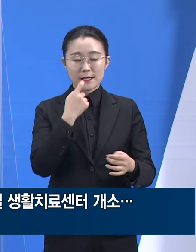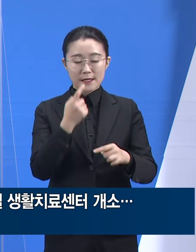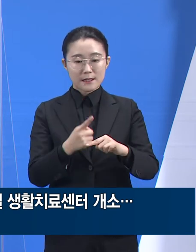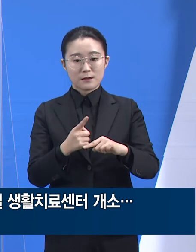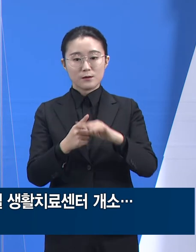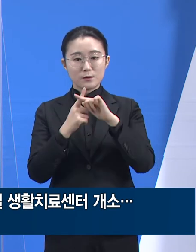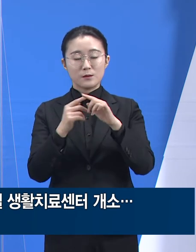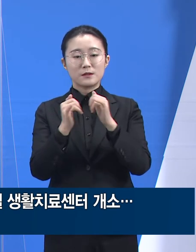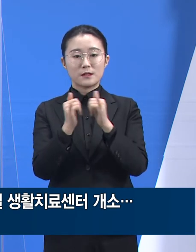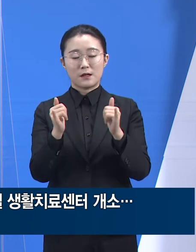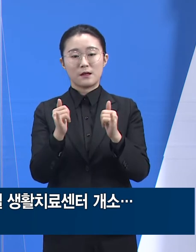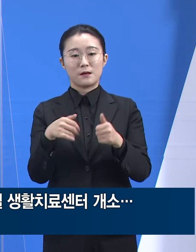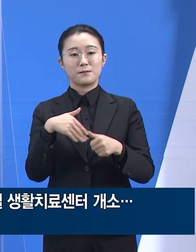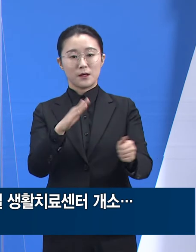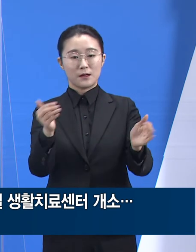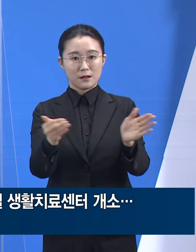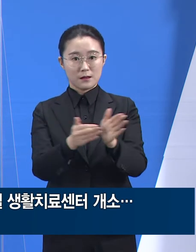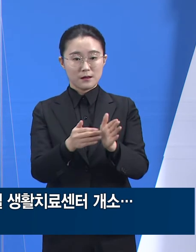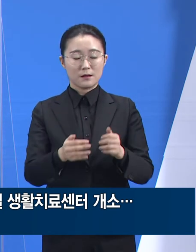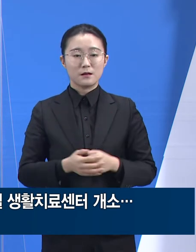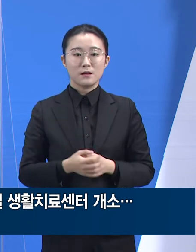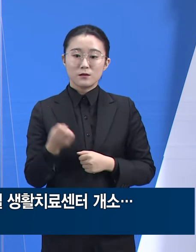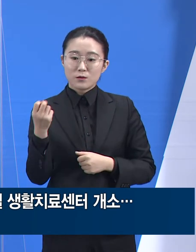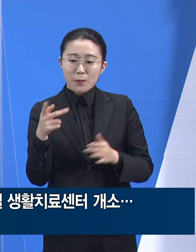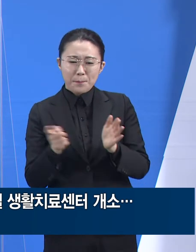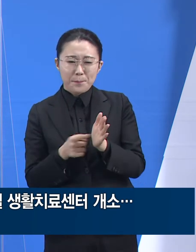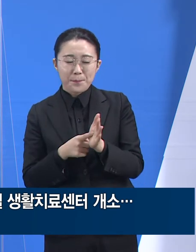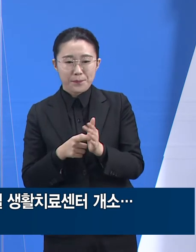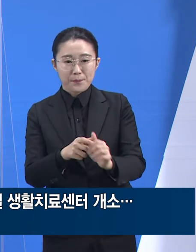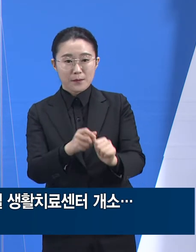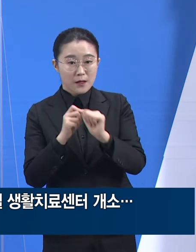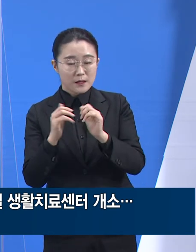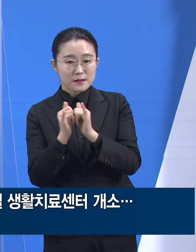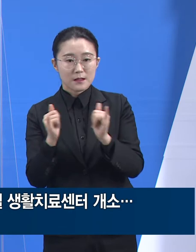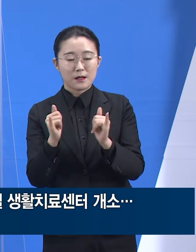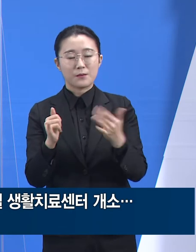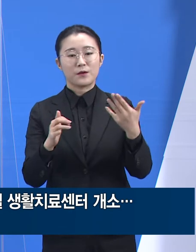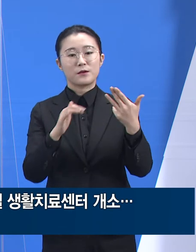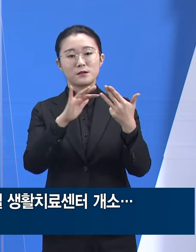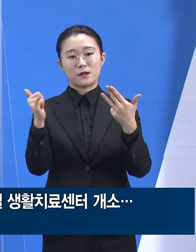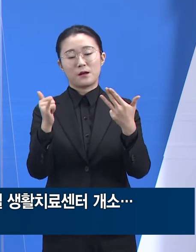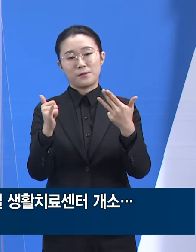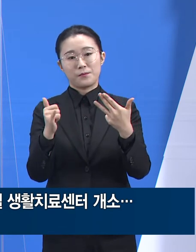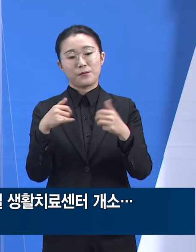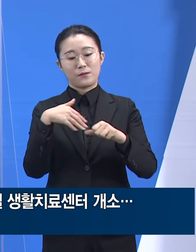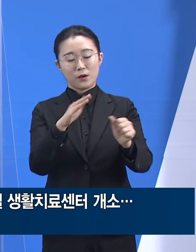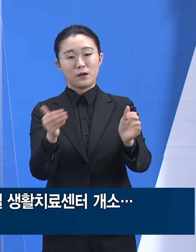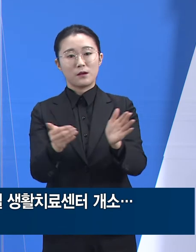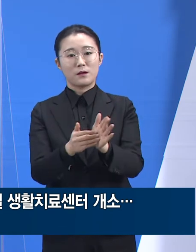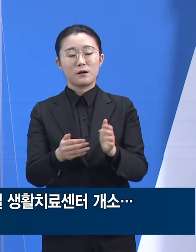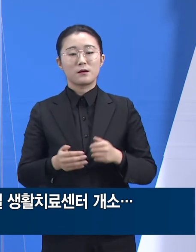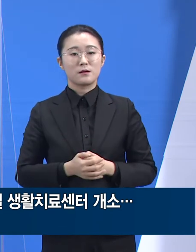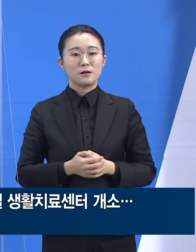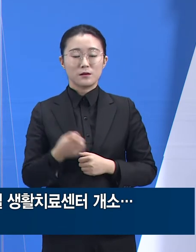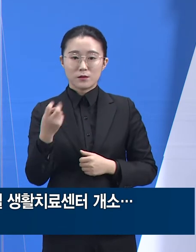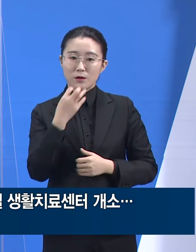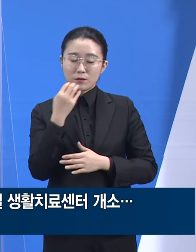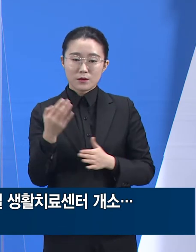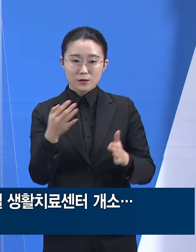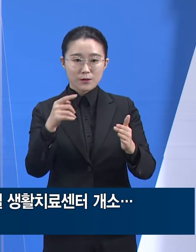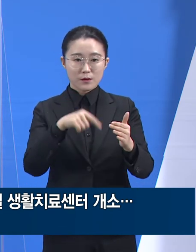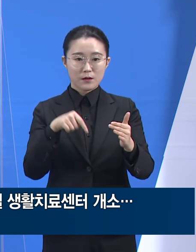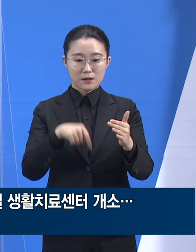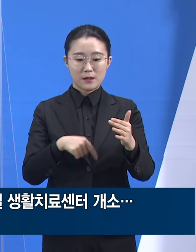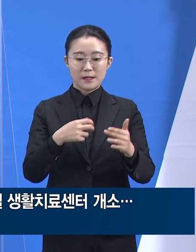소방재난본부에서도 현재 8명의 구급대원을 파견하였습니다. 더불어 도내 종합병원들에도 의사 간호사